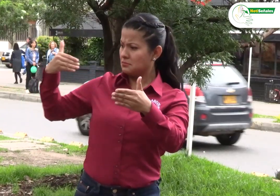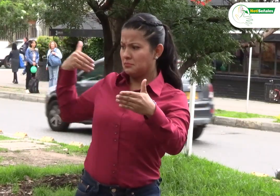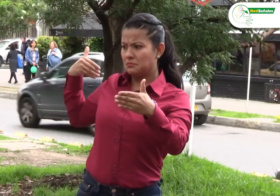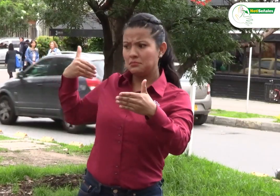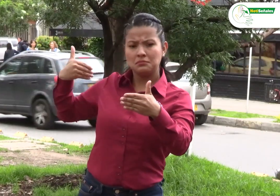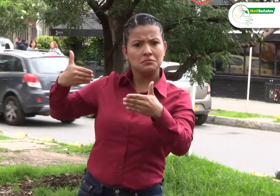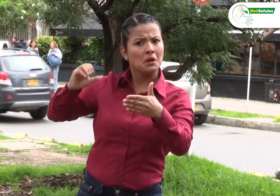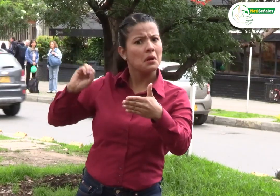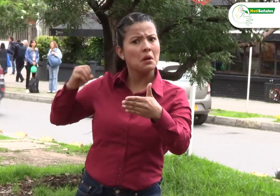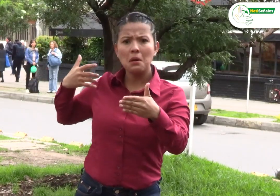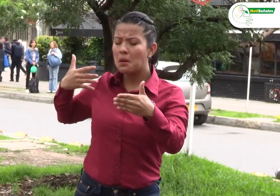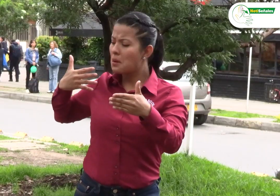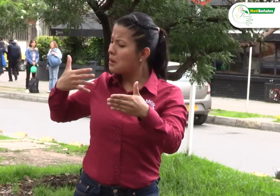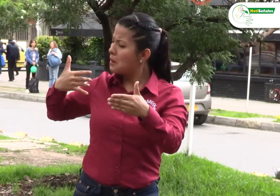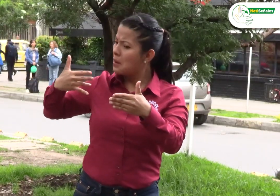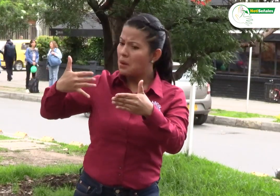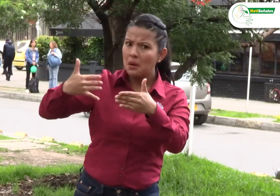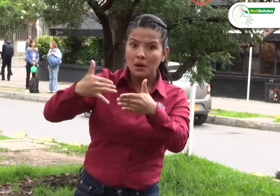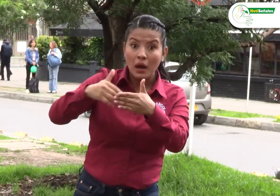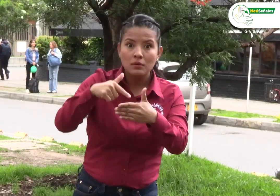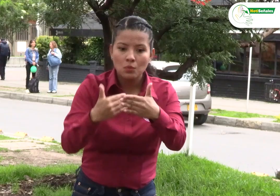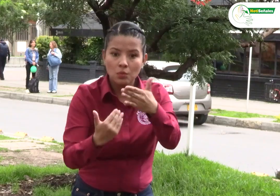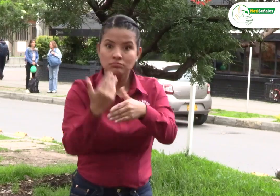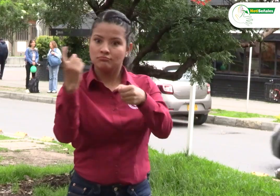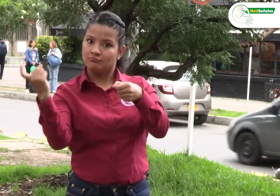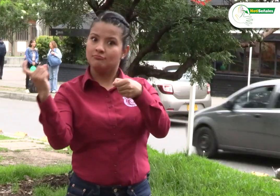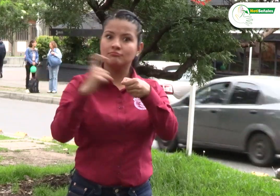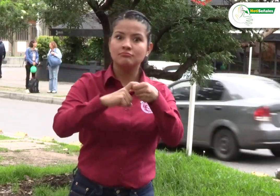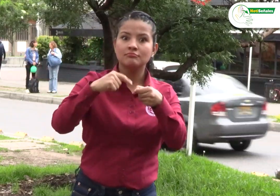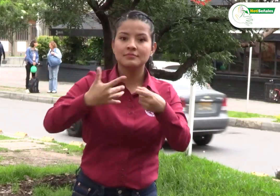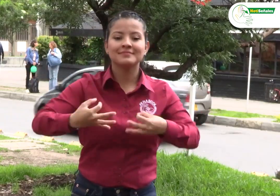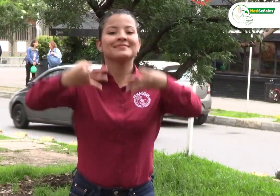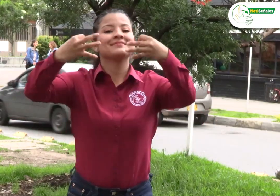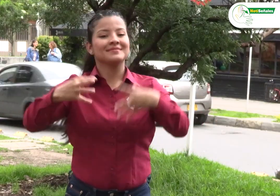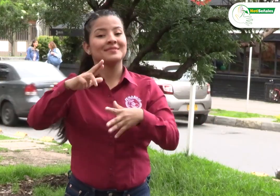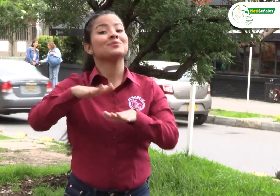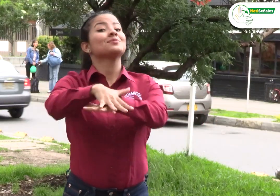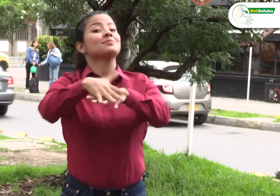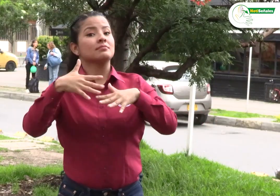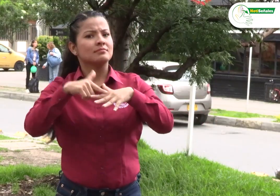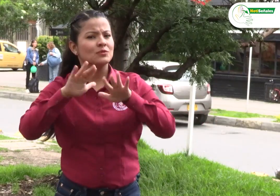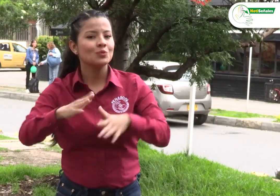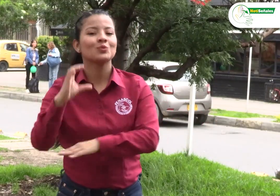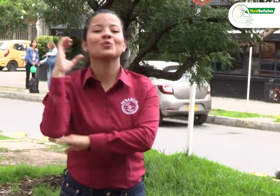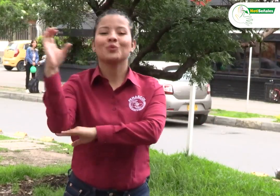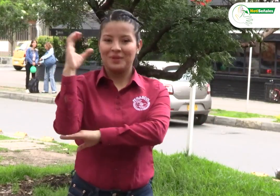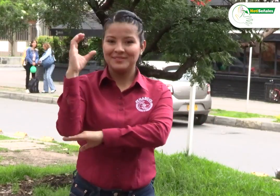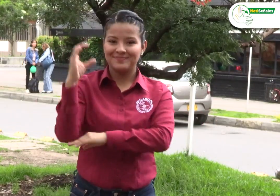ya que durante mucho tiempo no contaba con él. Así que se va a hacer el nuevo registro oficial de la RIADIS Colombia.